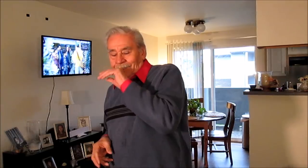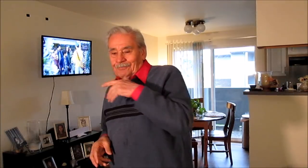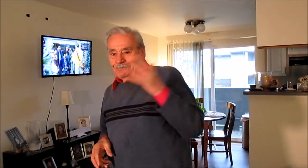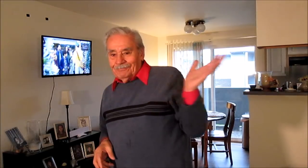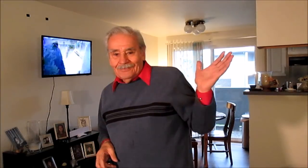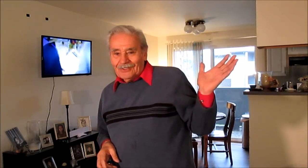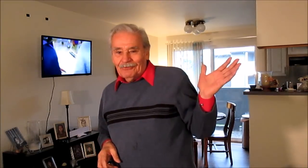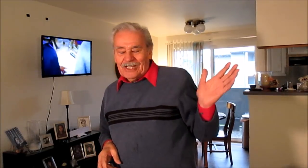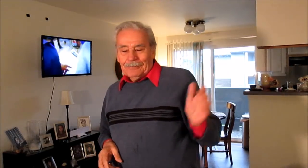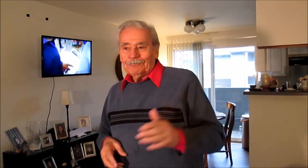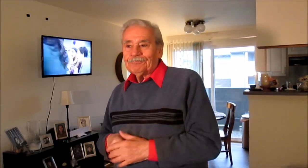lo que fuere.